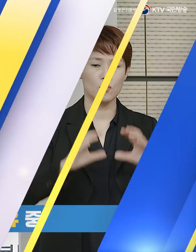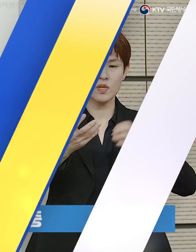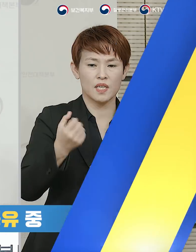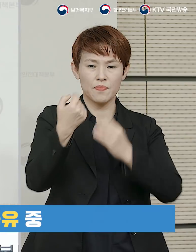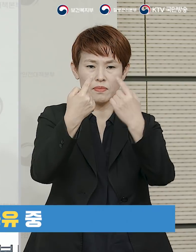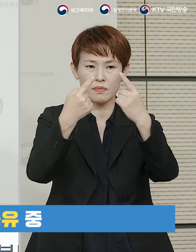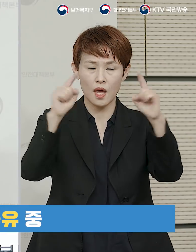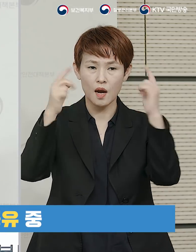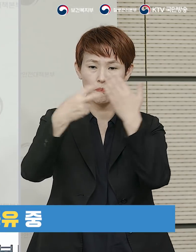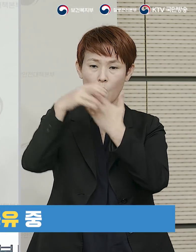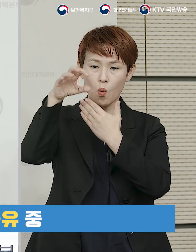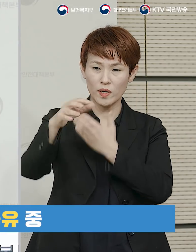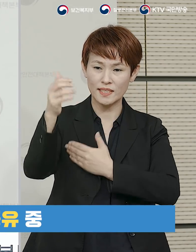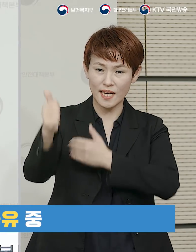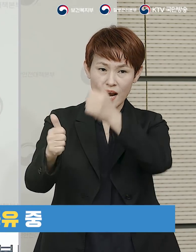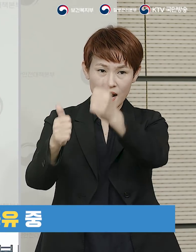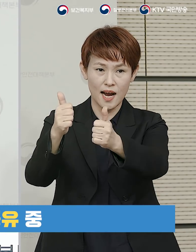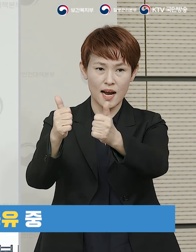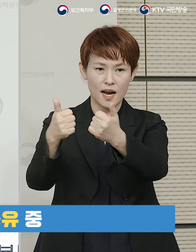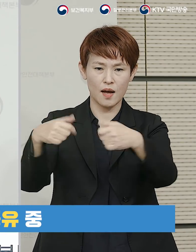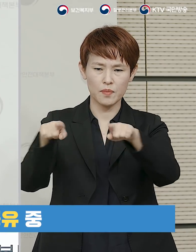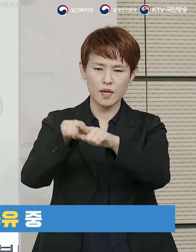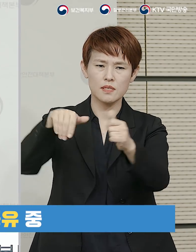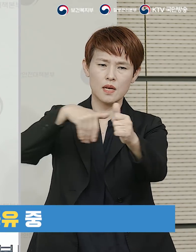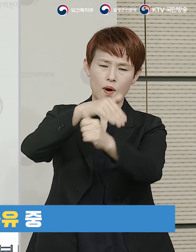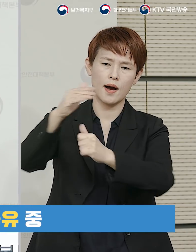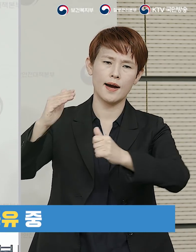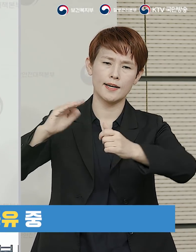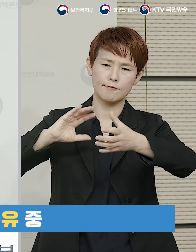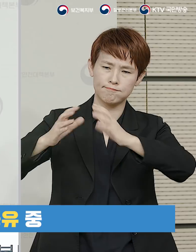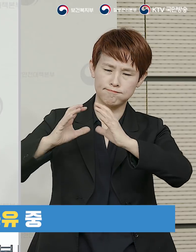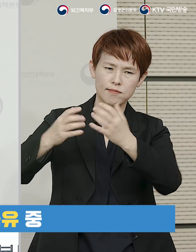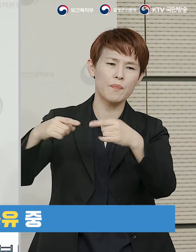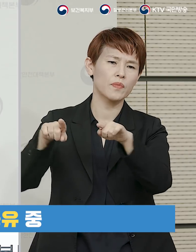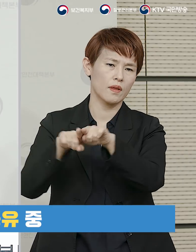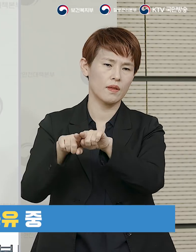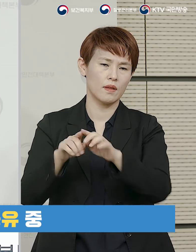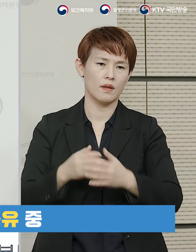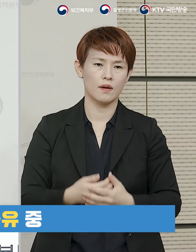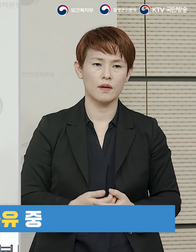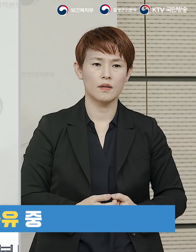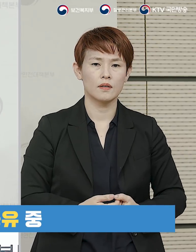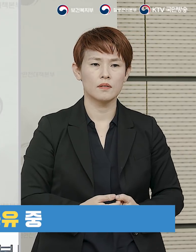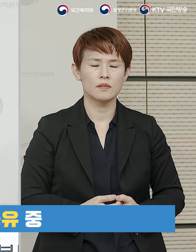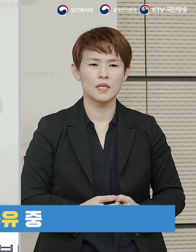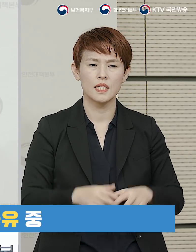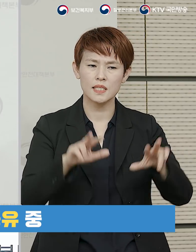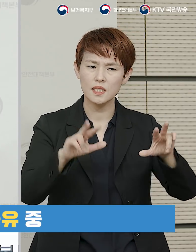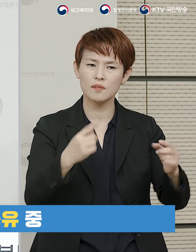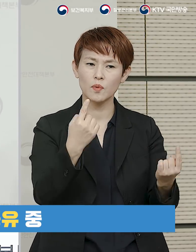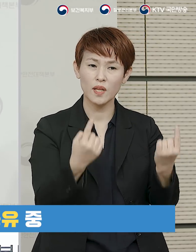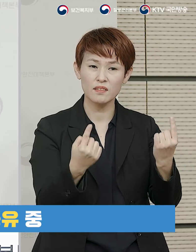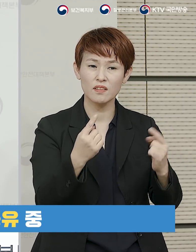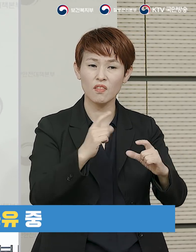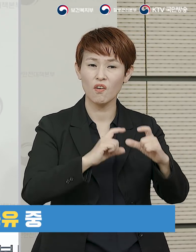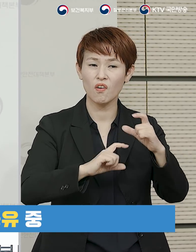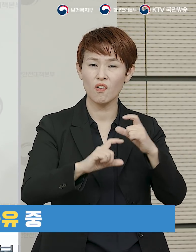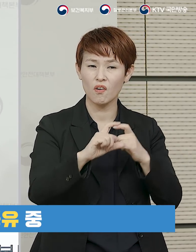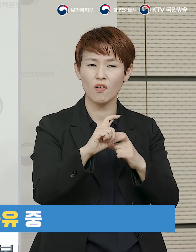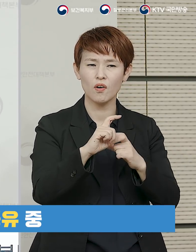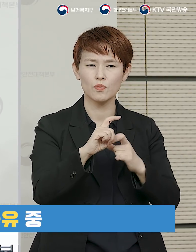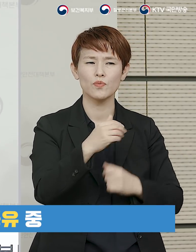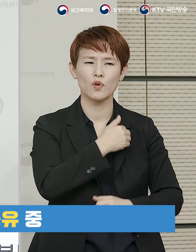저희가 국립대학병원 병원장님들하고 전체적으로 이런 상황을 공유하고 그 당시에는